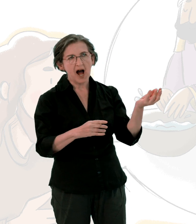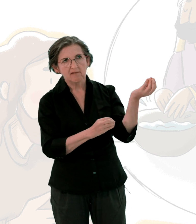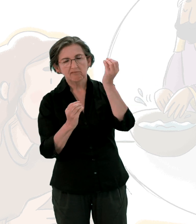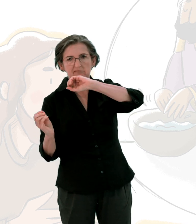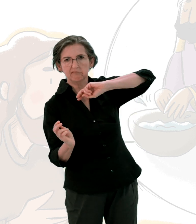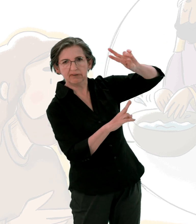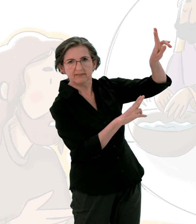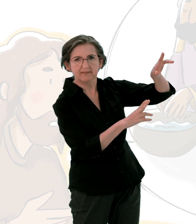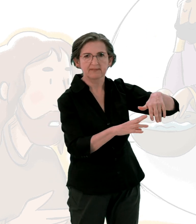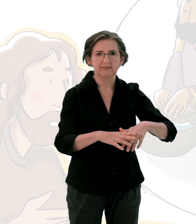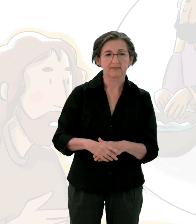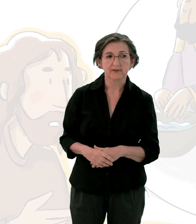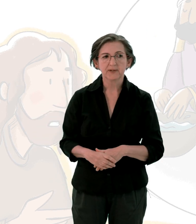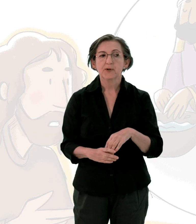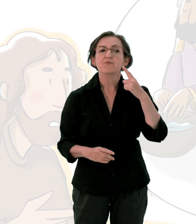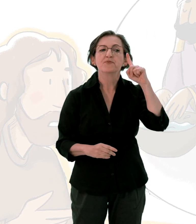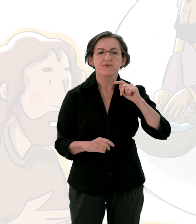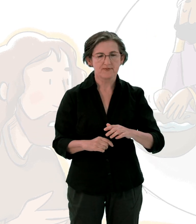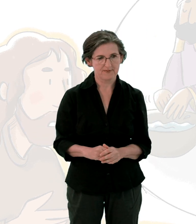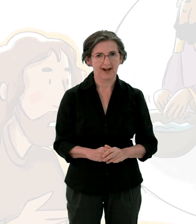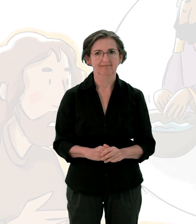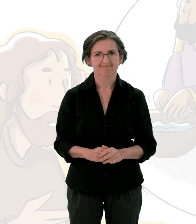et pour garder votre tradition à vous.